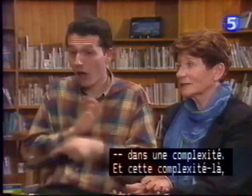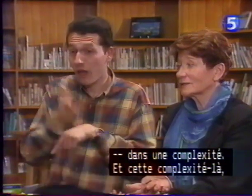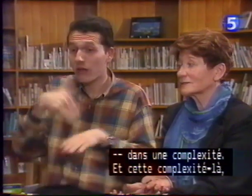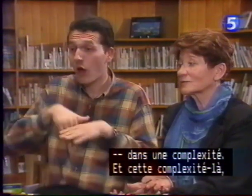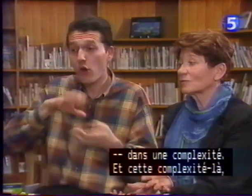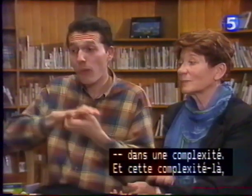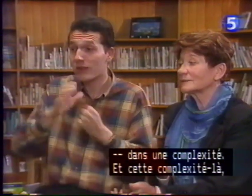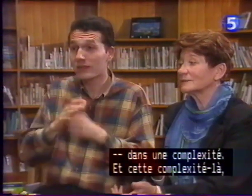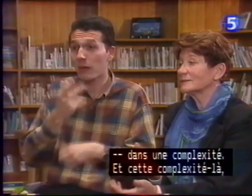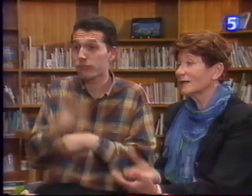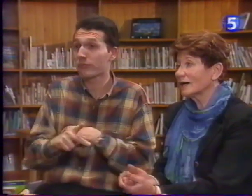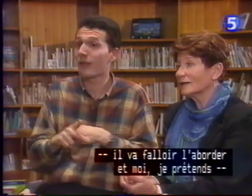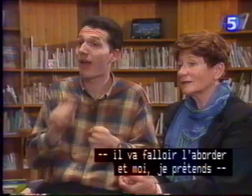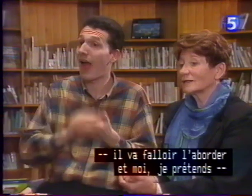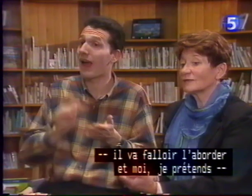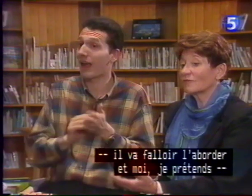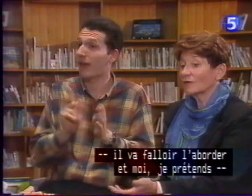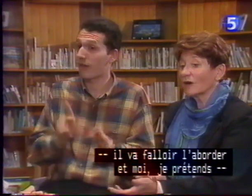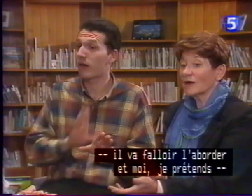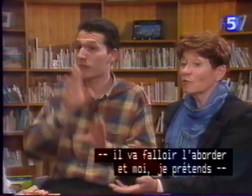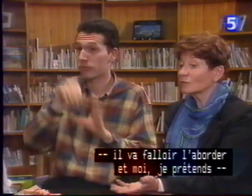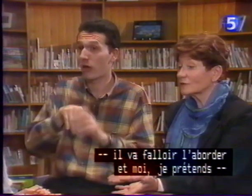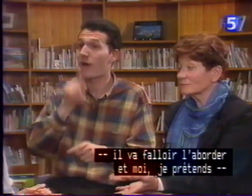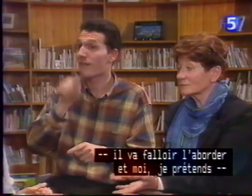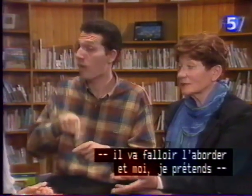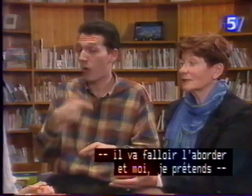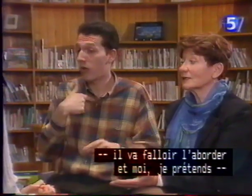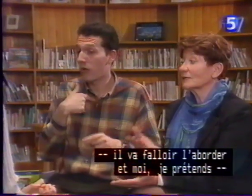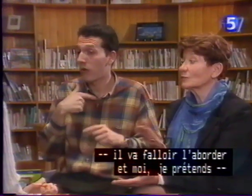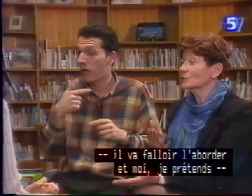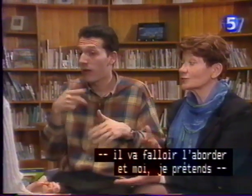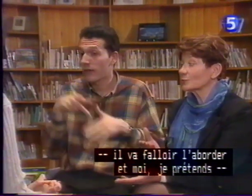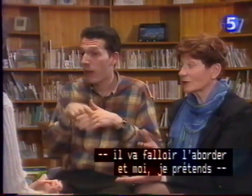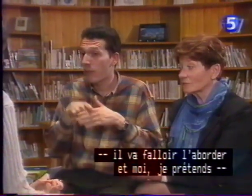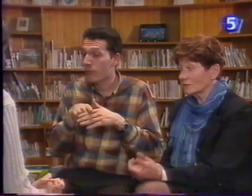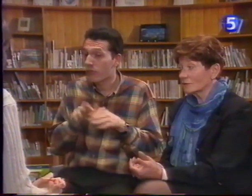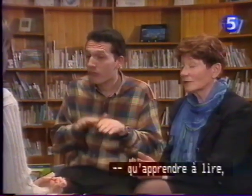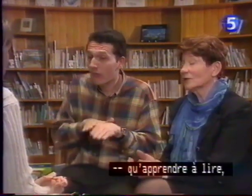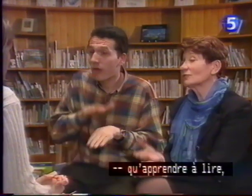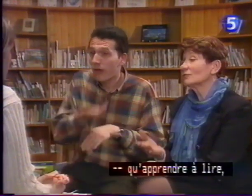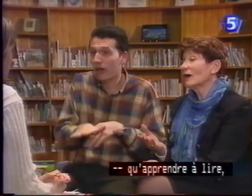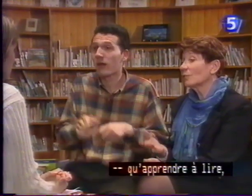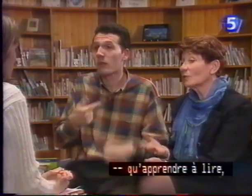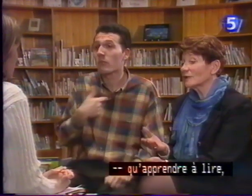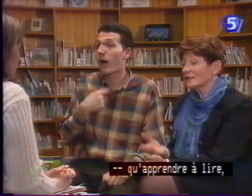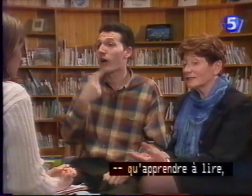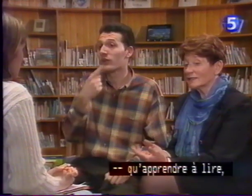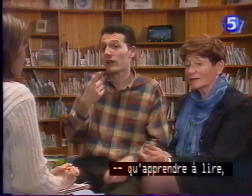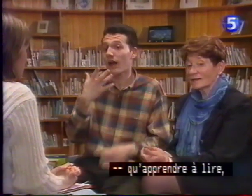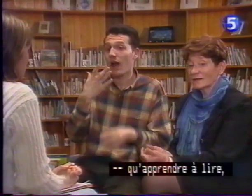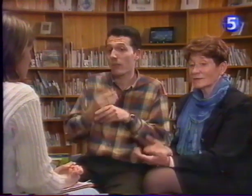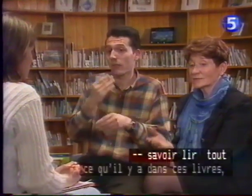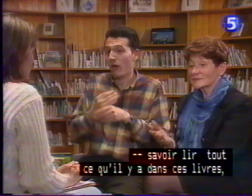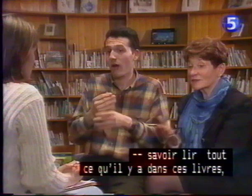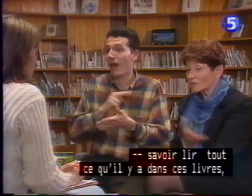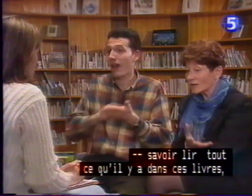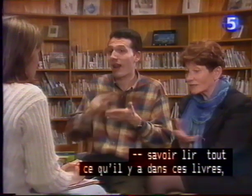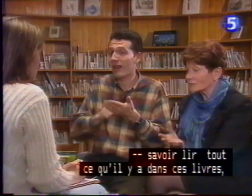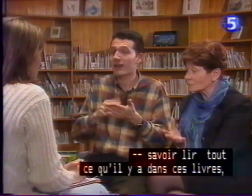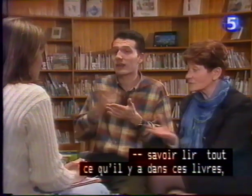cette complexité-là, il va falloir l'aborder. Et moi, je prétends qu'apprendre à lire, savoir lire tout ce qu'il y a